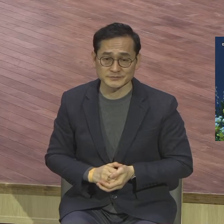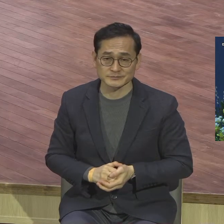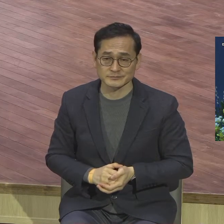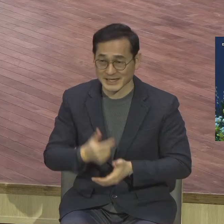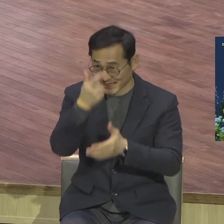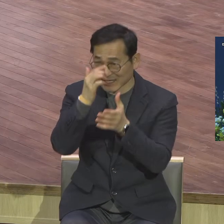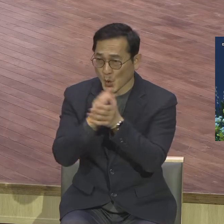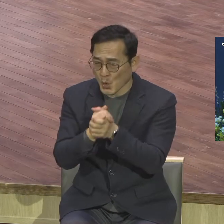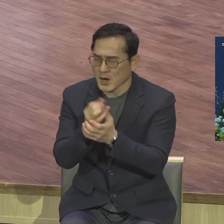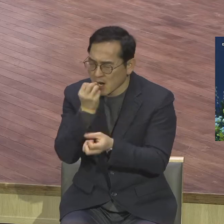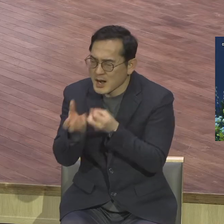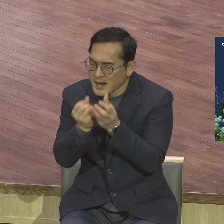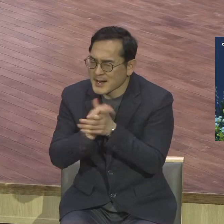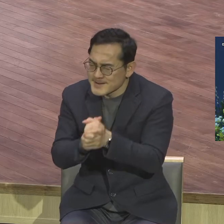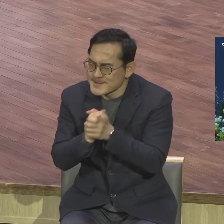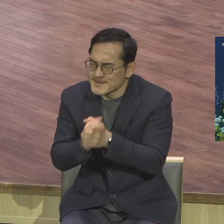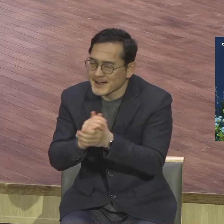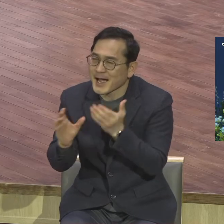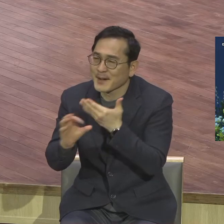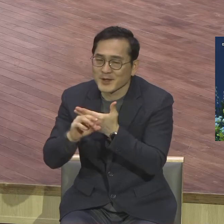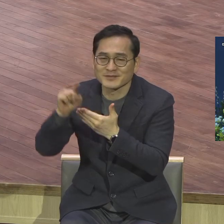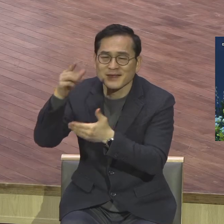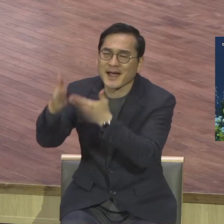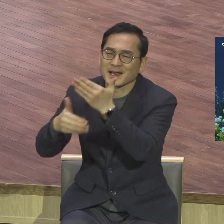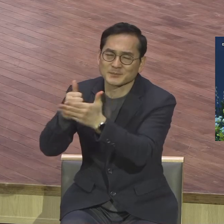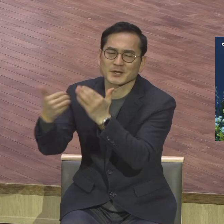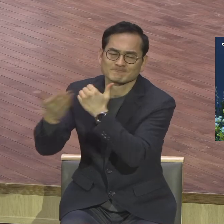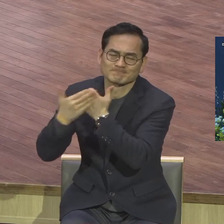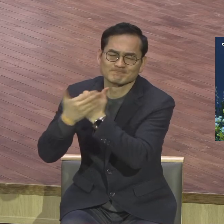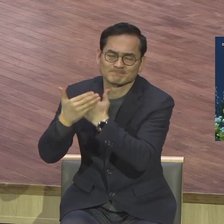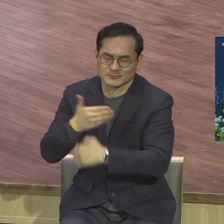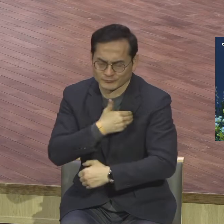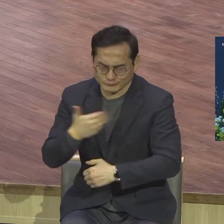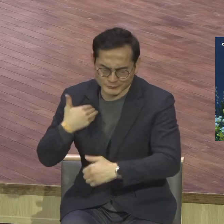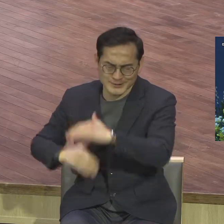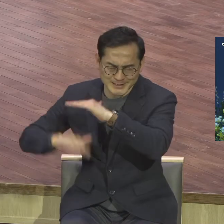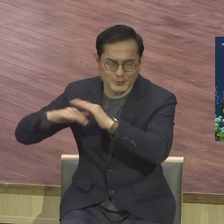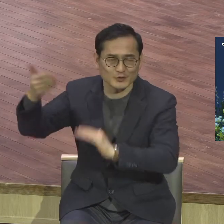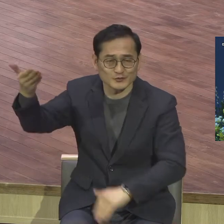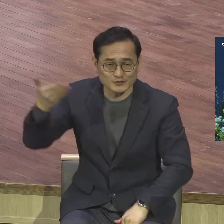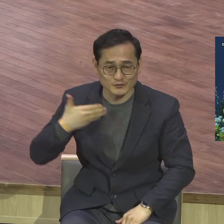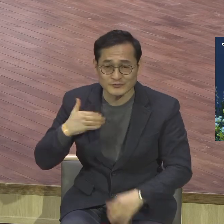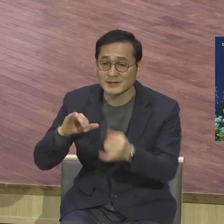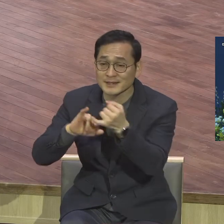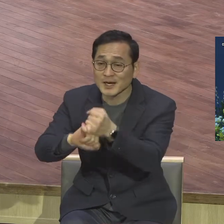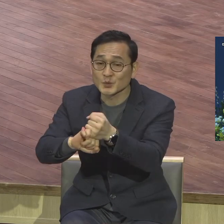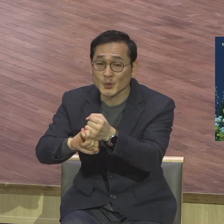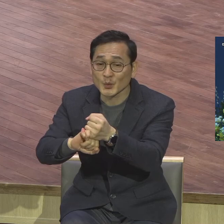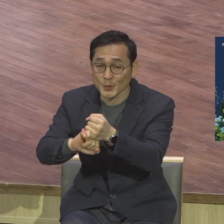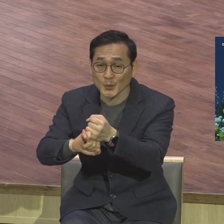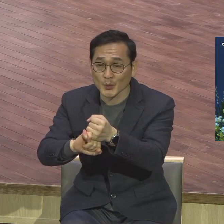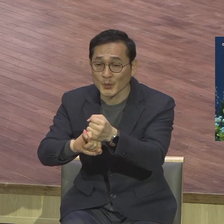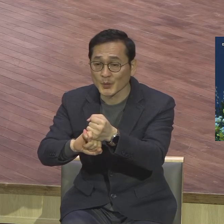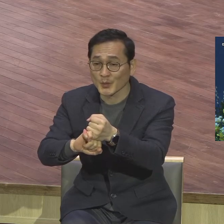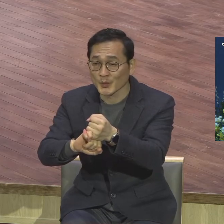우리의 능력 대신은 하나님께서 최상의 것 최고의 것으로 그렇게 만족하게